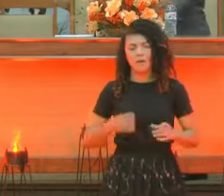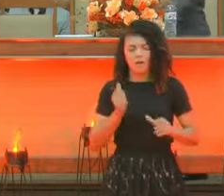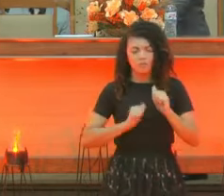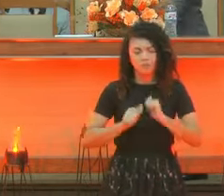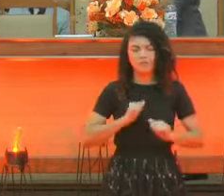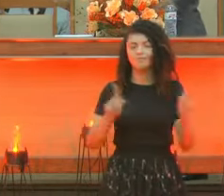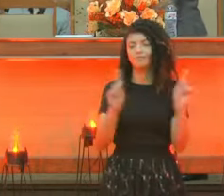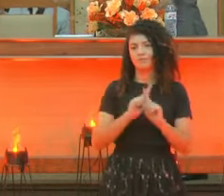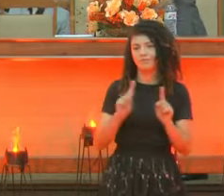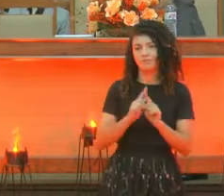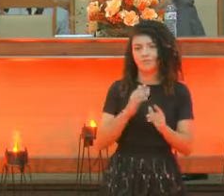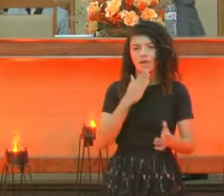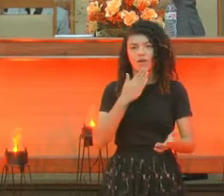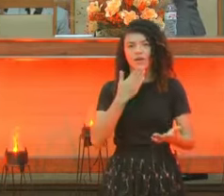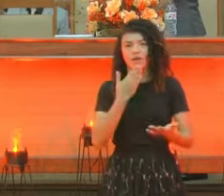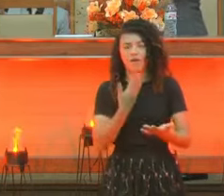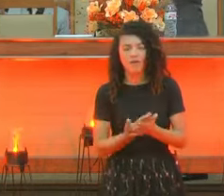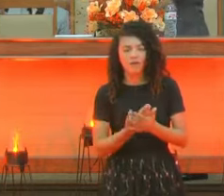Perplexo.